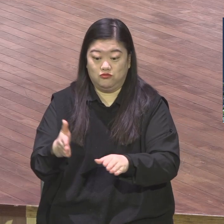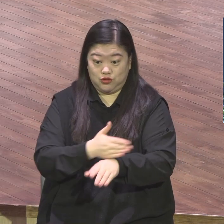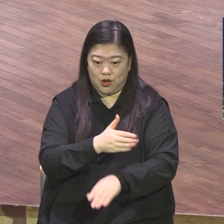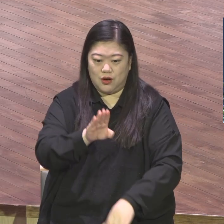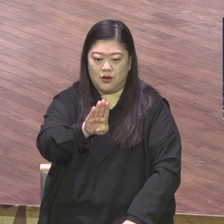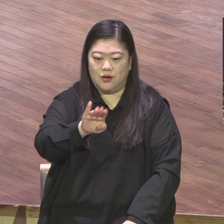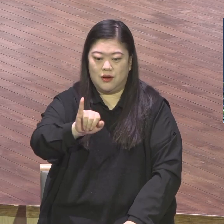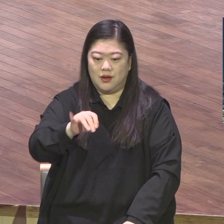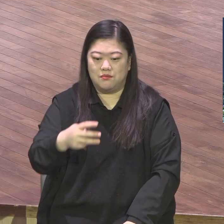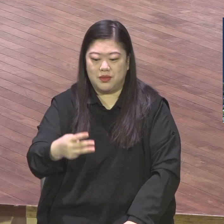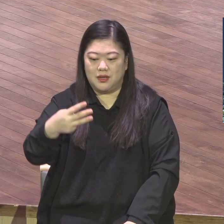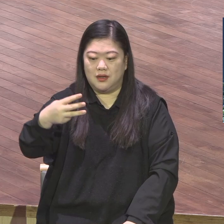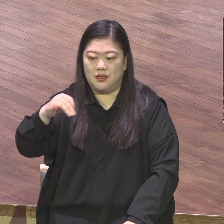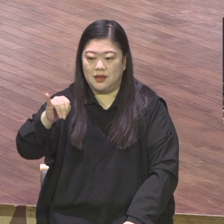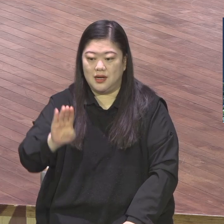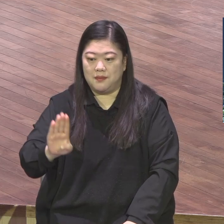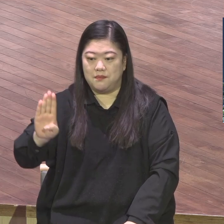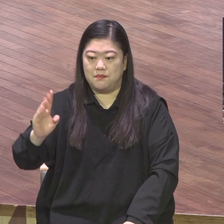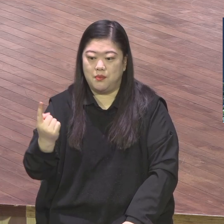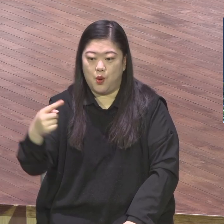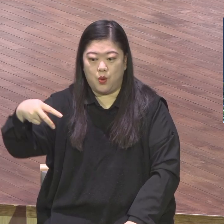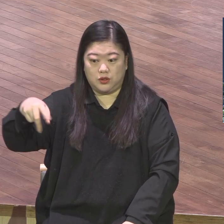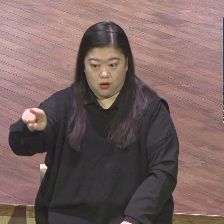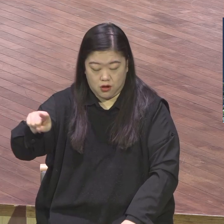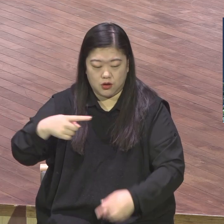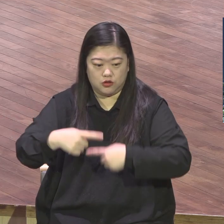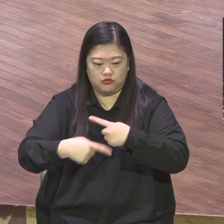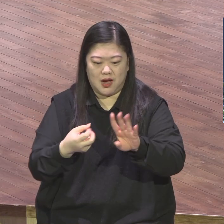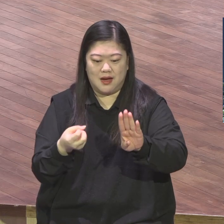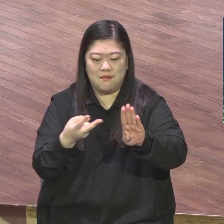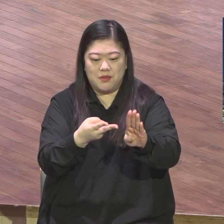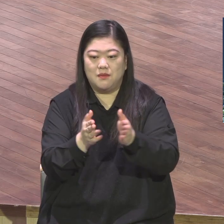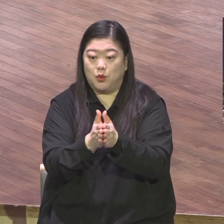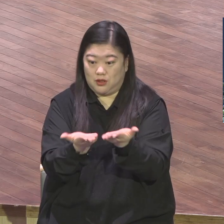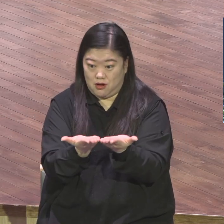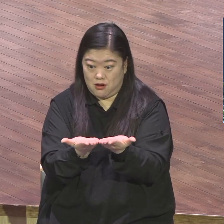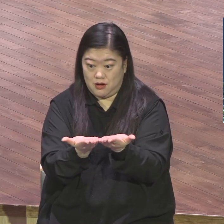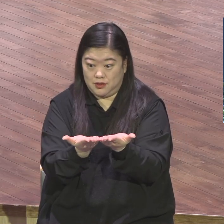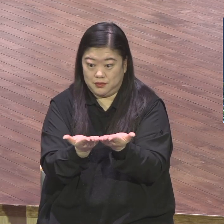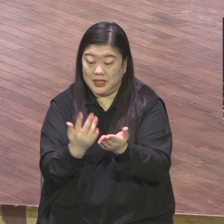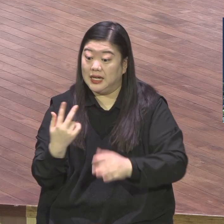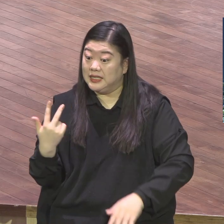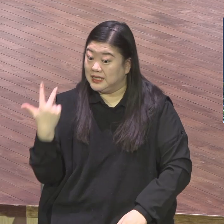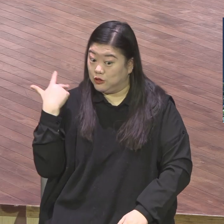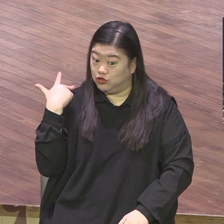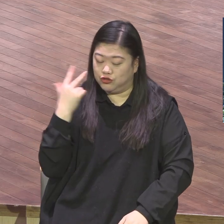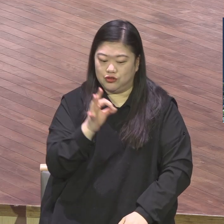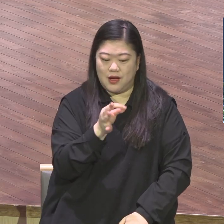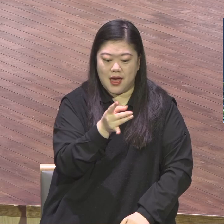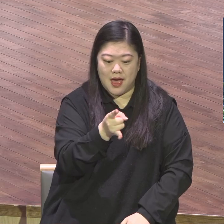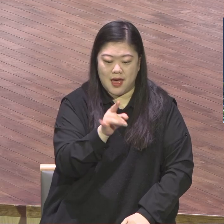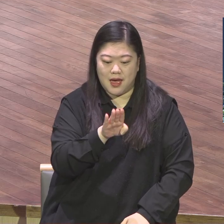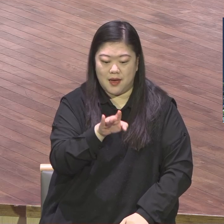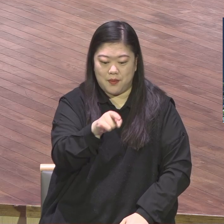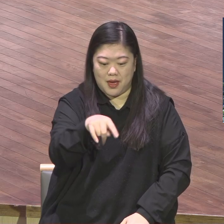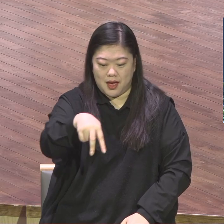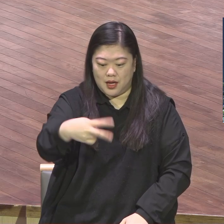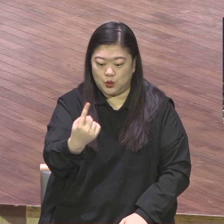지난주일까지 살펴보는 에베소스 그리고 이번 주일부터 30월